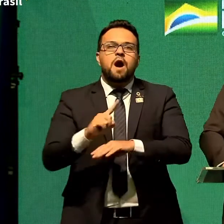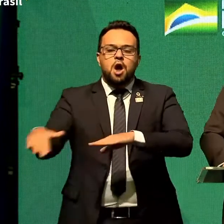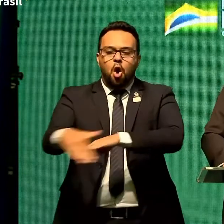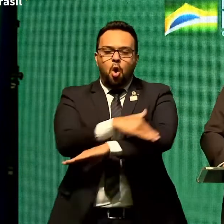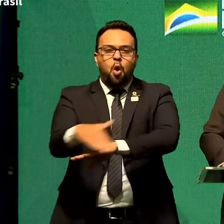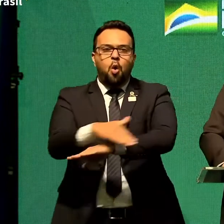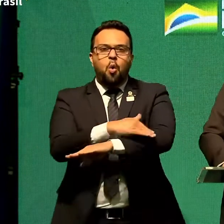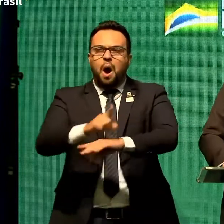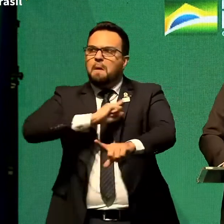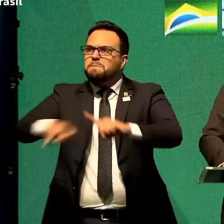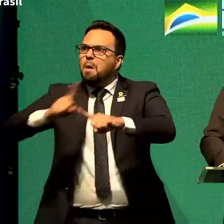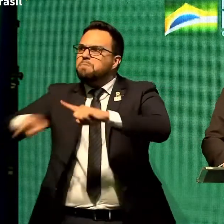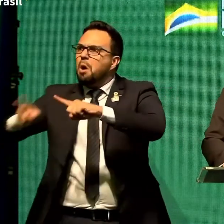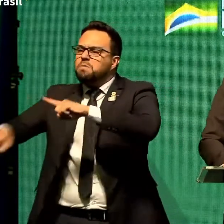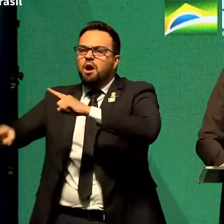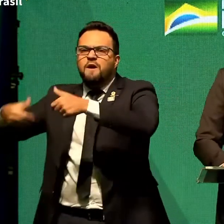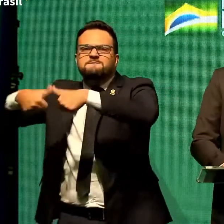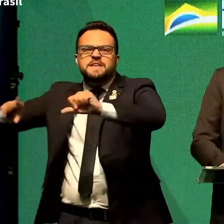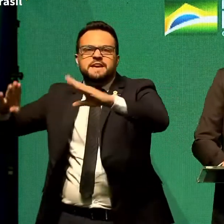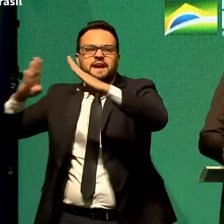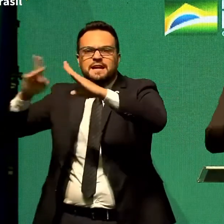para manter o povo dentro de casa.